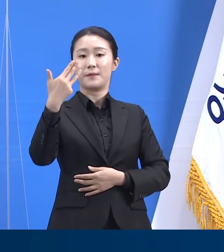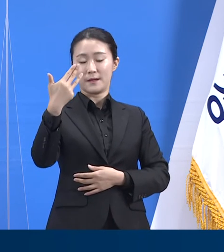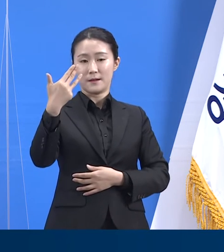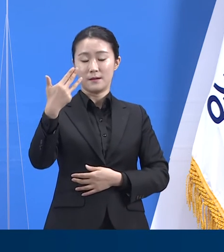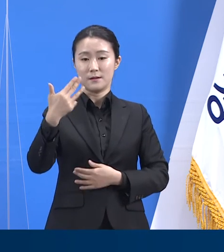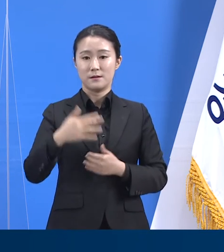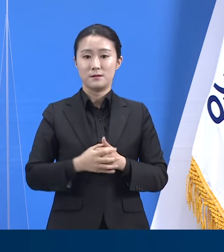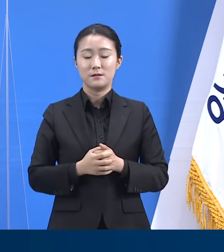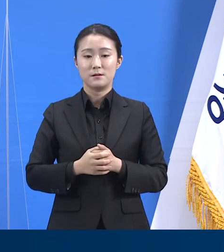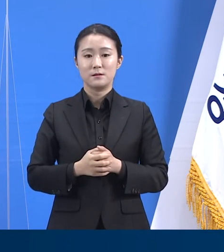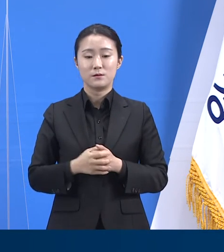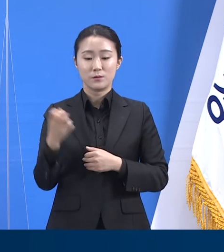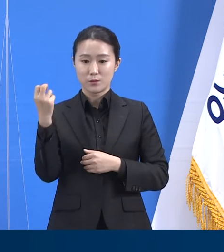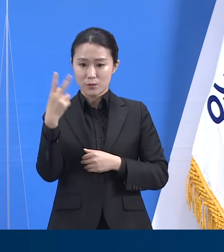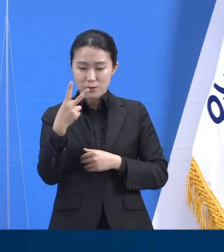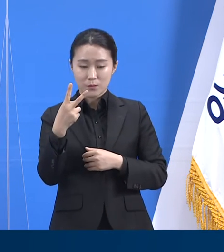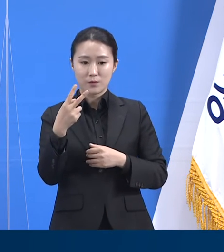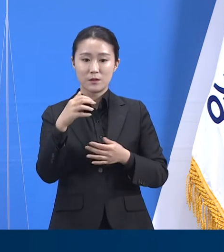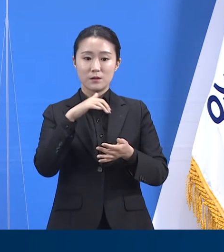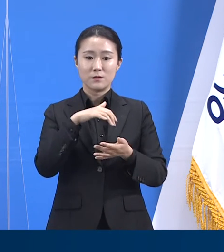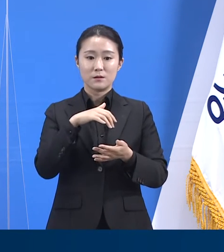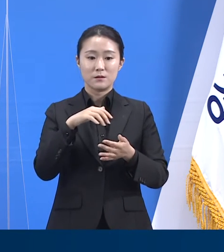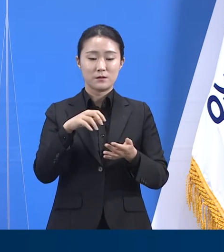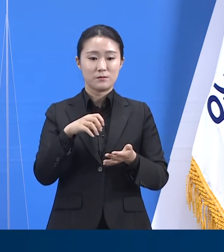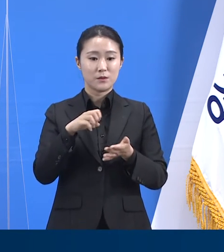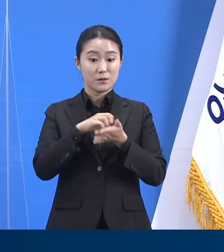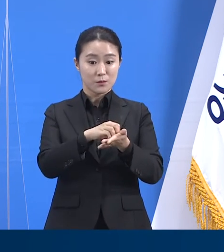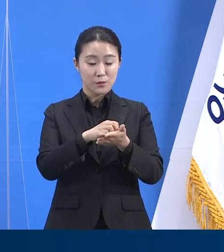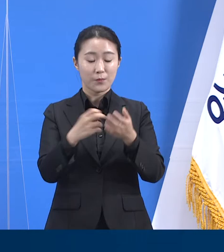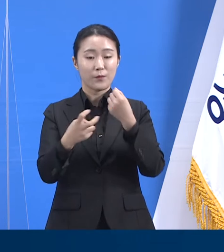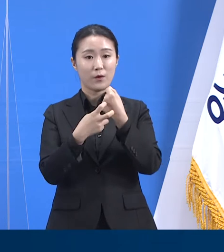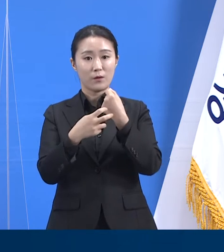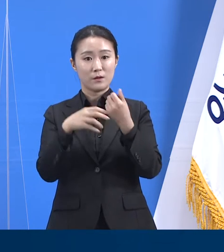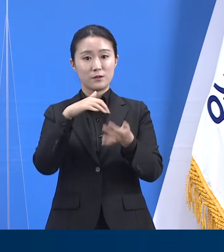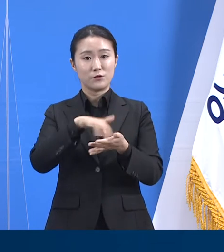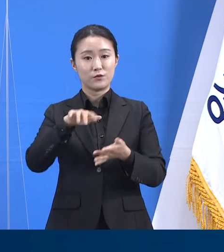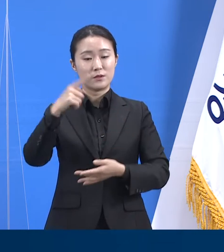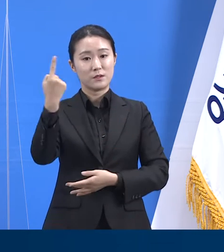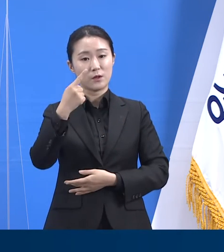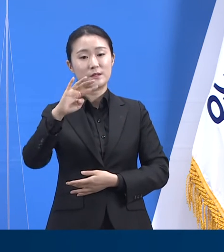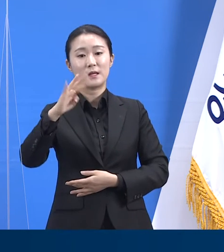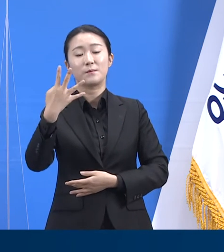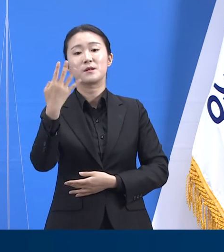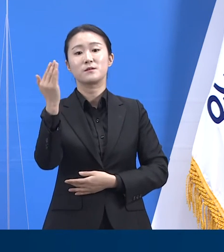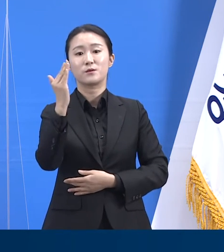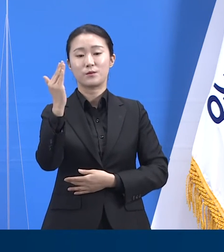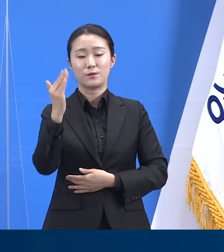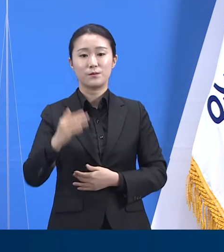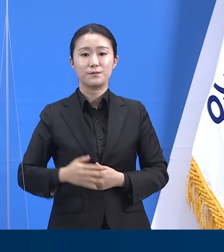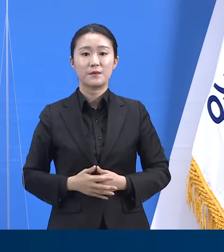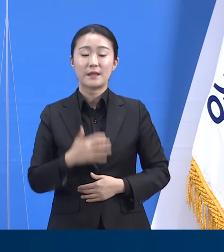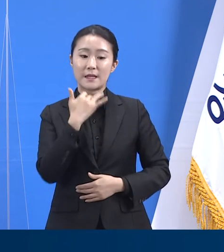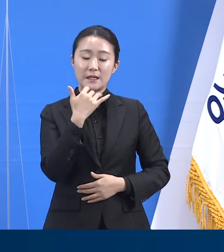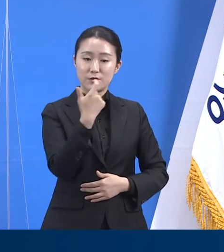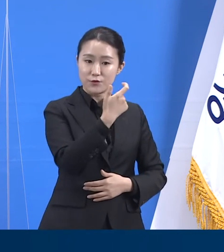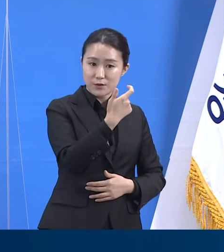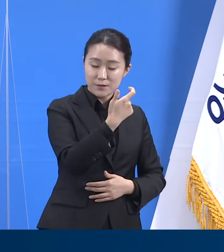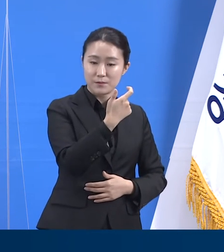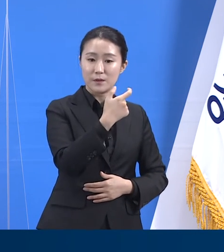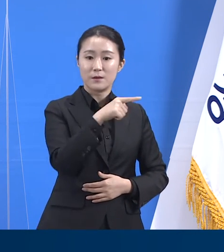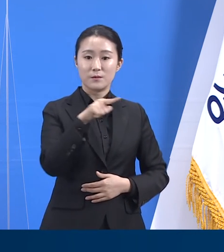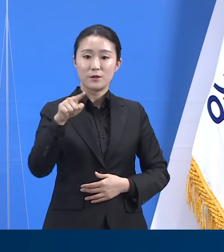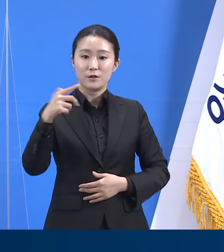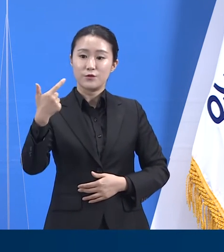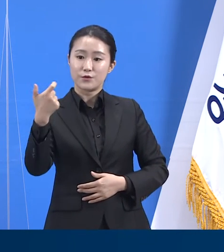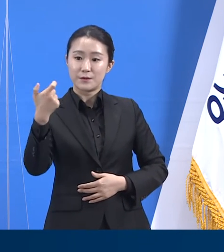등록되어 있습니다. 6월 7일부터 60세에서 64세 연령군 접종이 시작되었고 백신